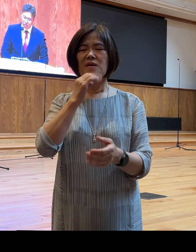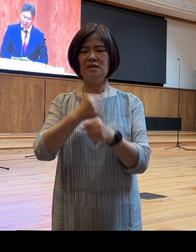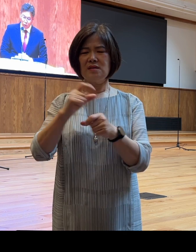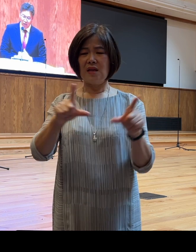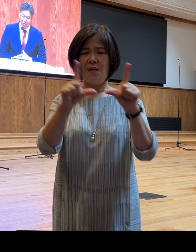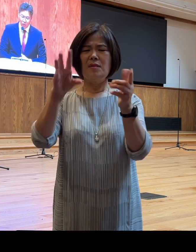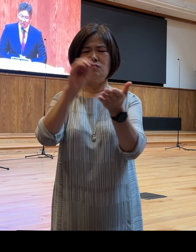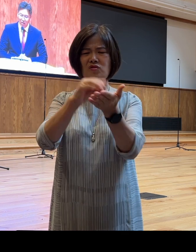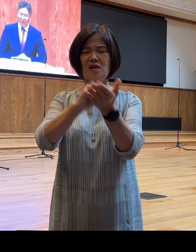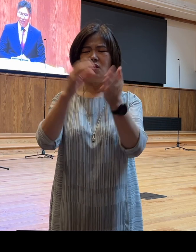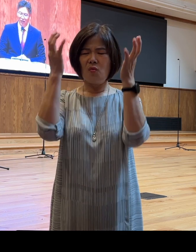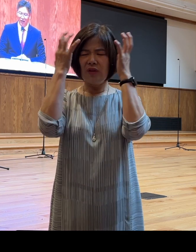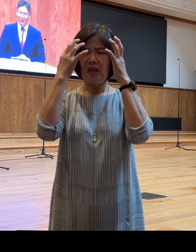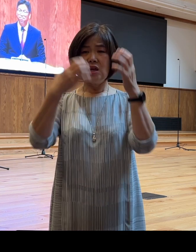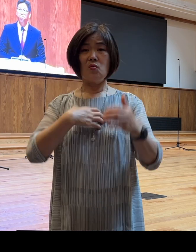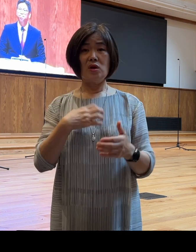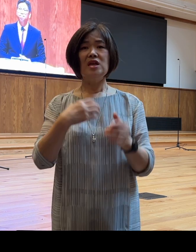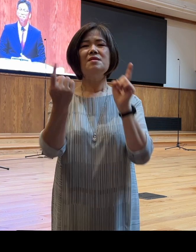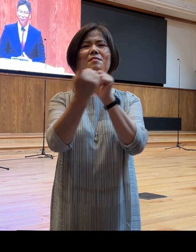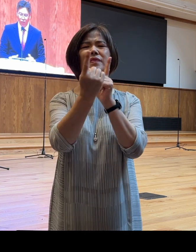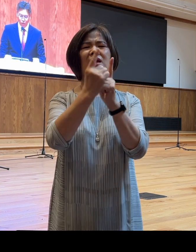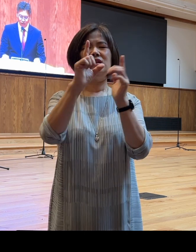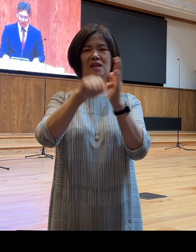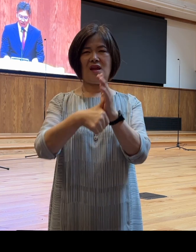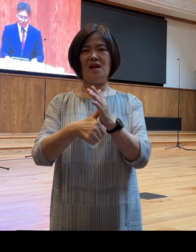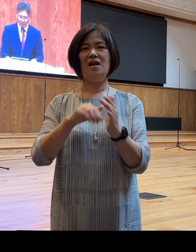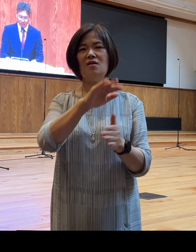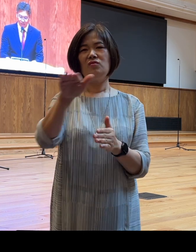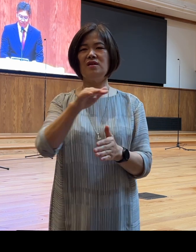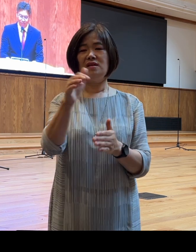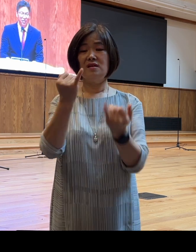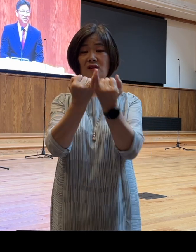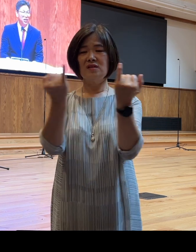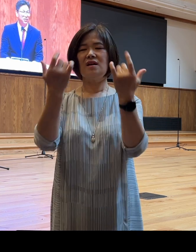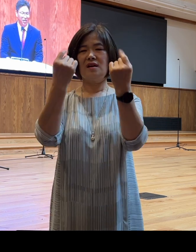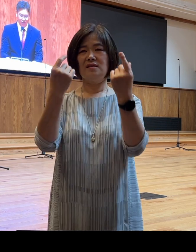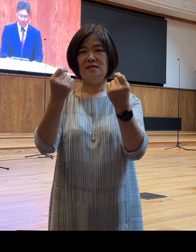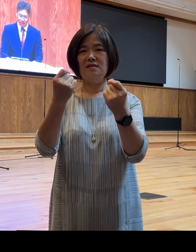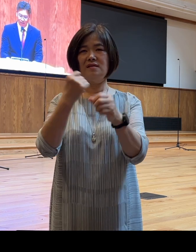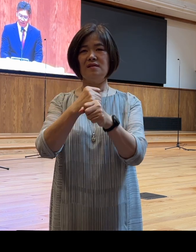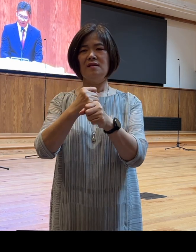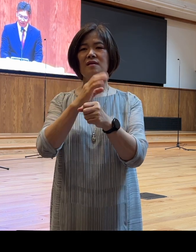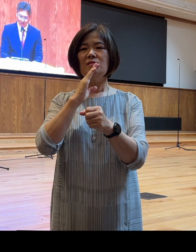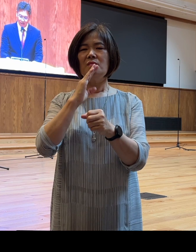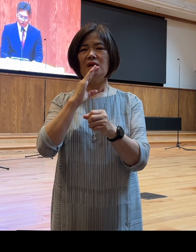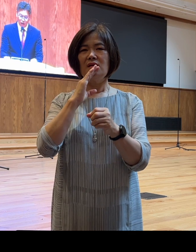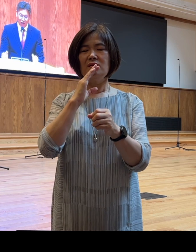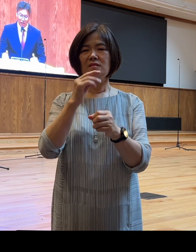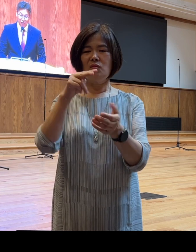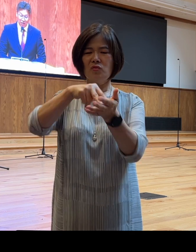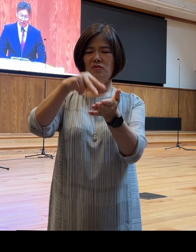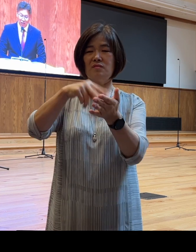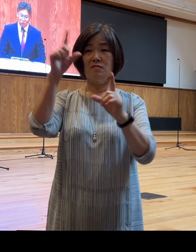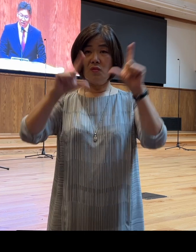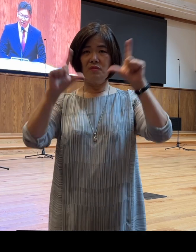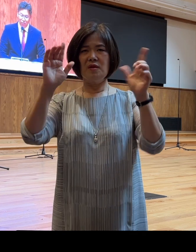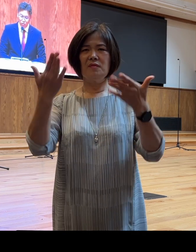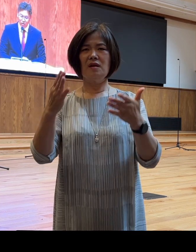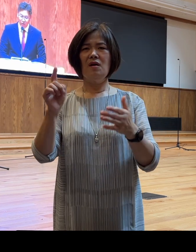고난과 위기를 만날 때 우리는 하갈과 같은 반응을 할 때가 있습니다 오늘날 가깝스럽게 찾아온 삶의 문제와 위기